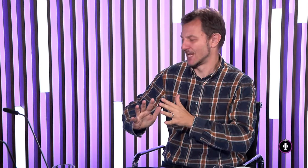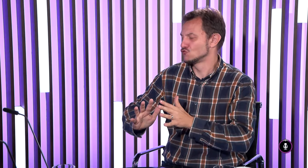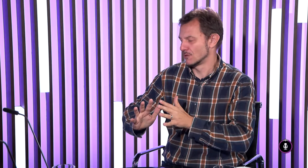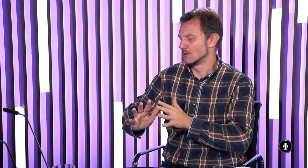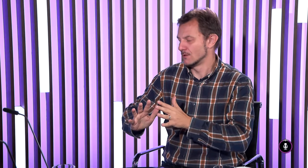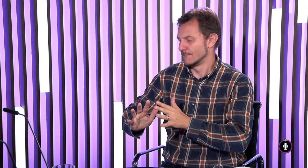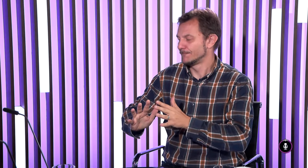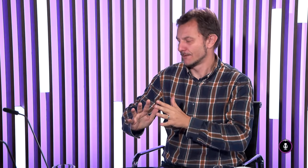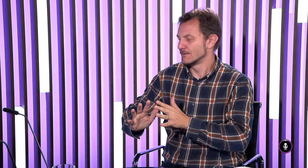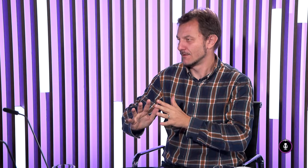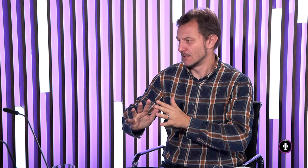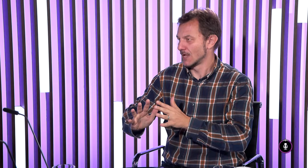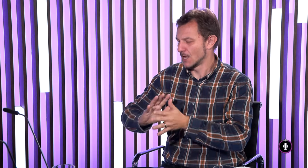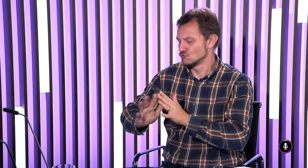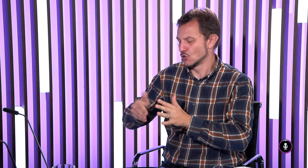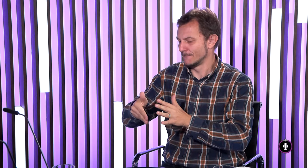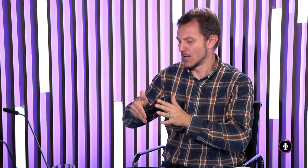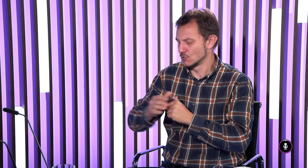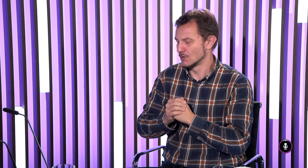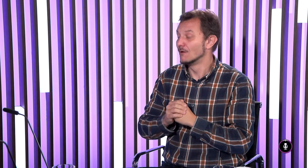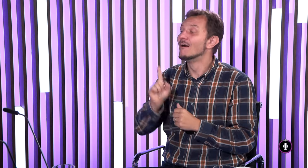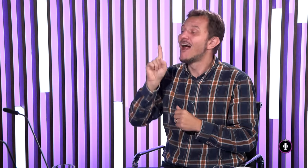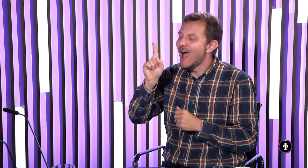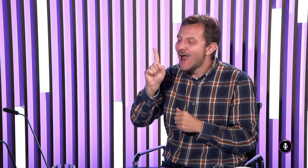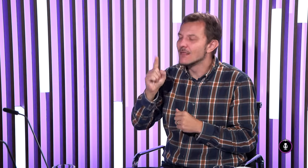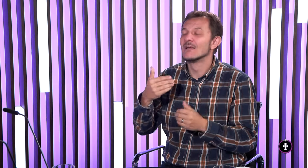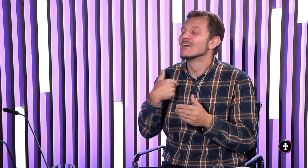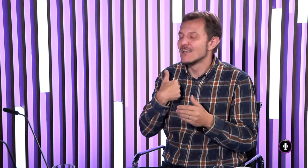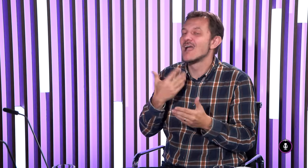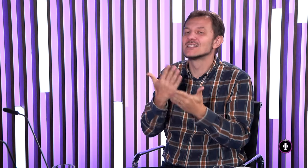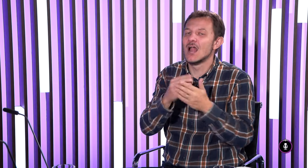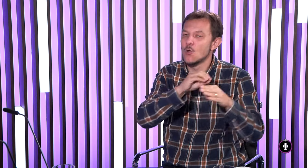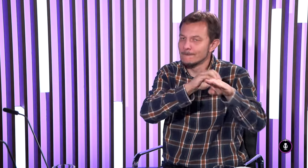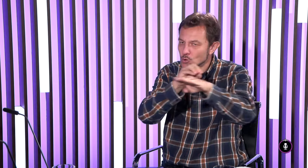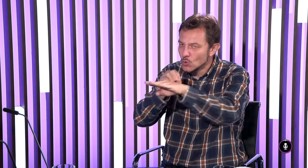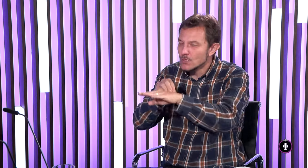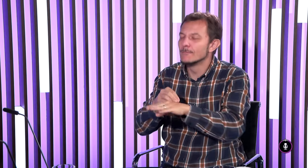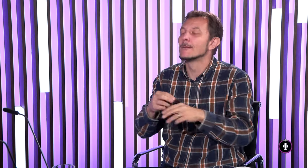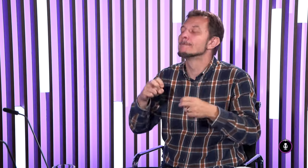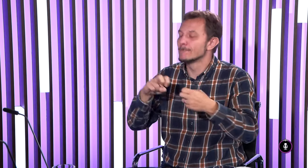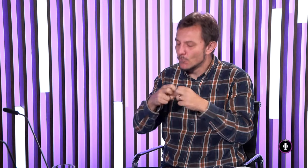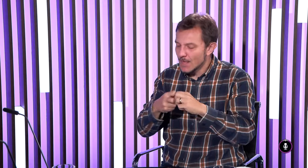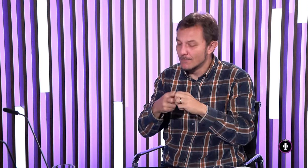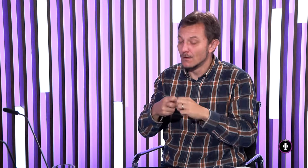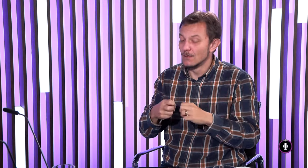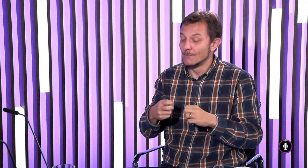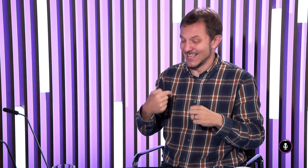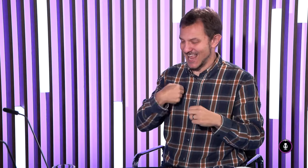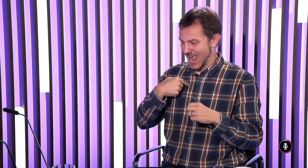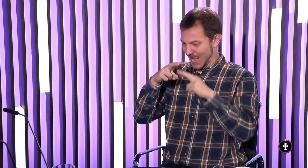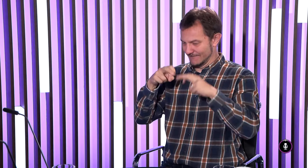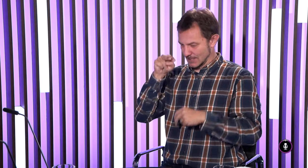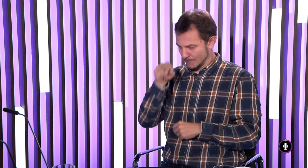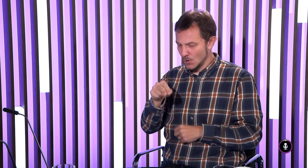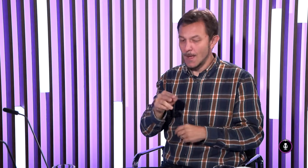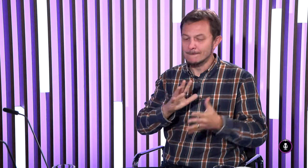posunkový a ten prejav v posunkovom posunkovom posunkovom v posunkovani to je potom posunková reč ten prejav a ja chcem ale